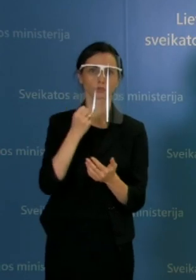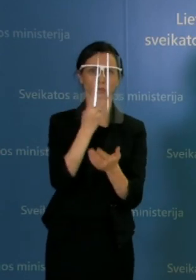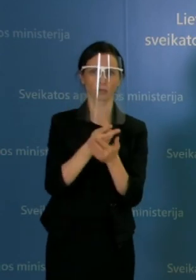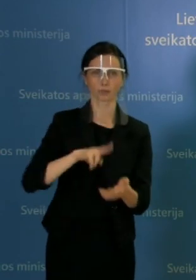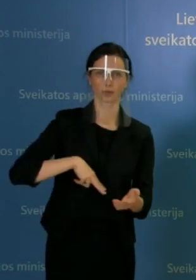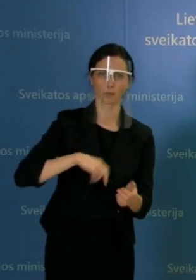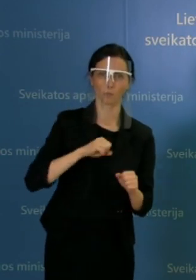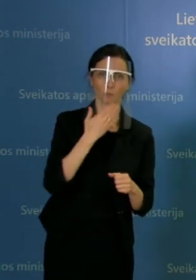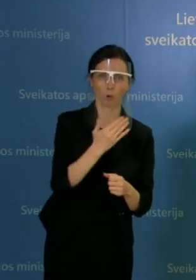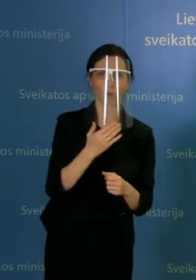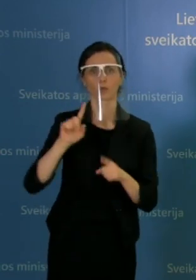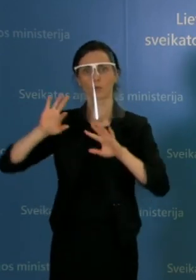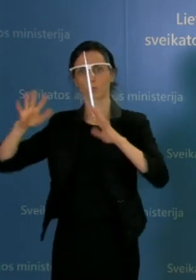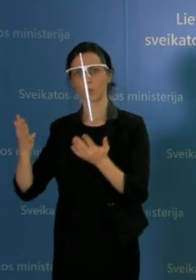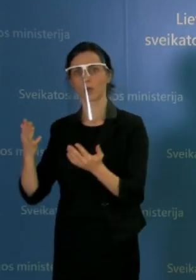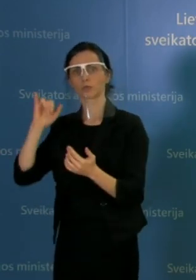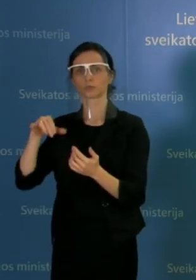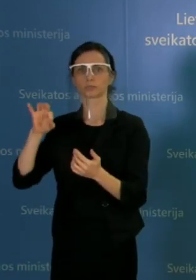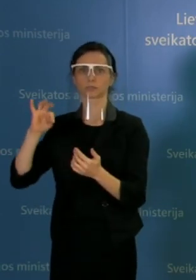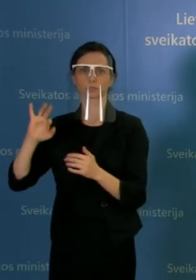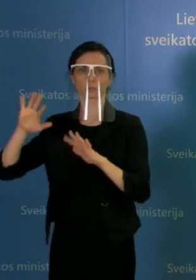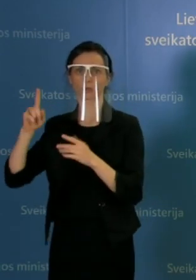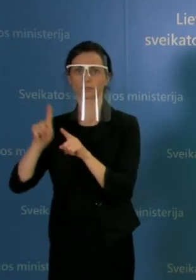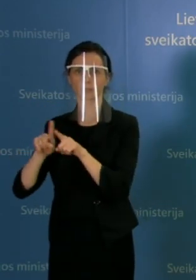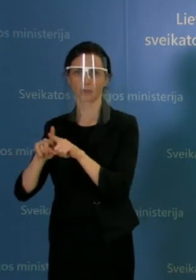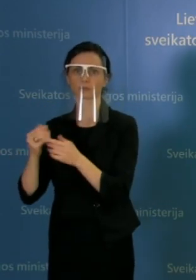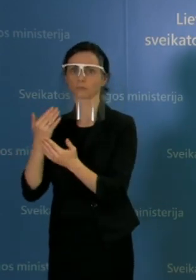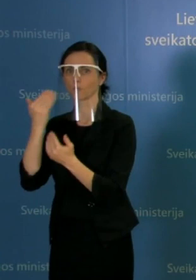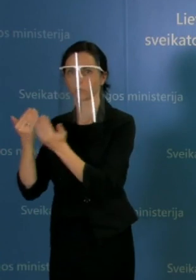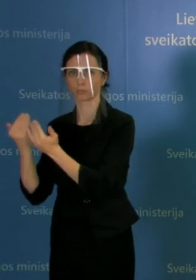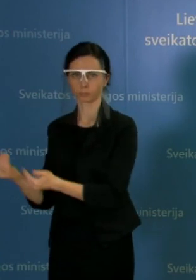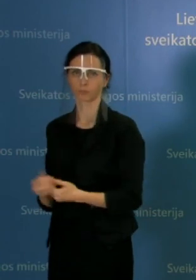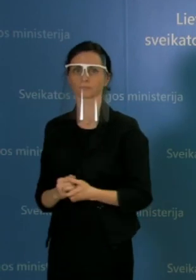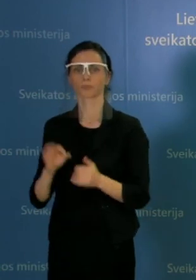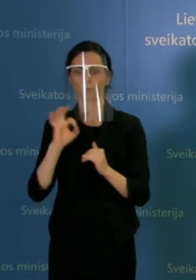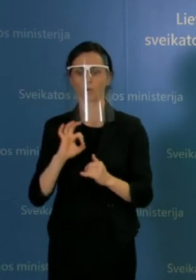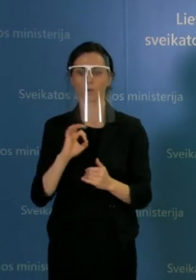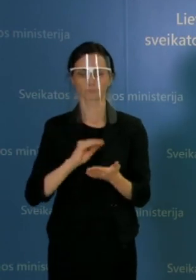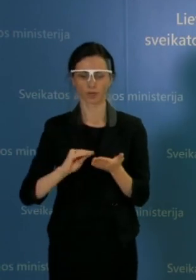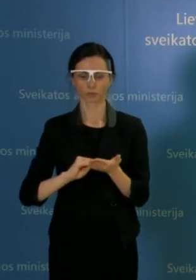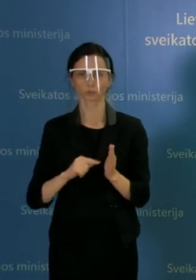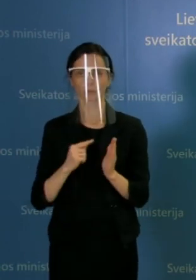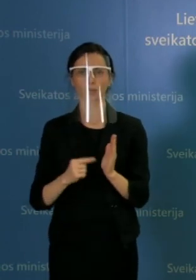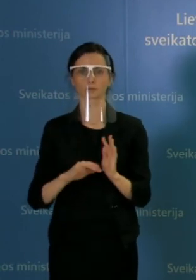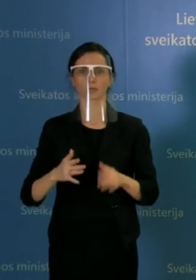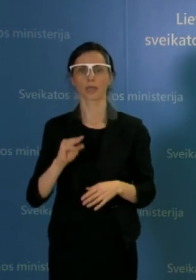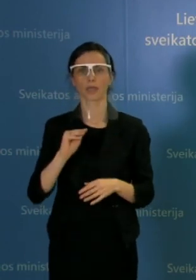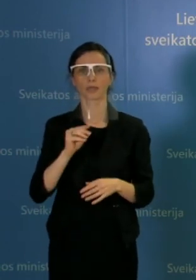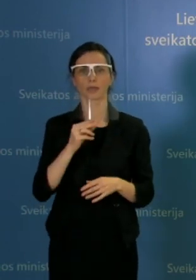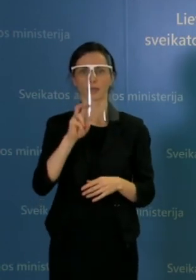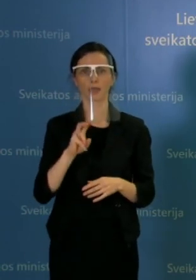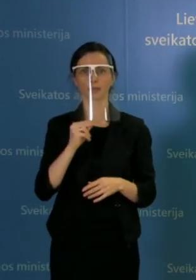direktoriui. Ir jeigu bus noro, Justinai Petravičinė iš NVSC. Taigi išraštuosius tų klausimų. Endrika Getsaitė,